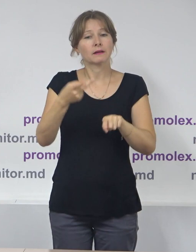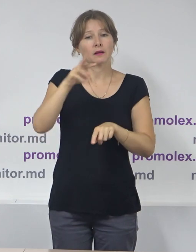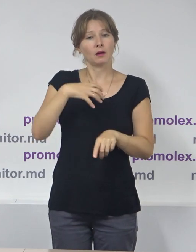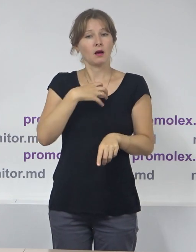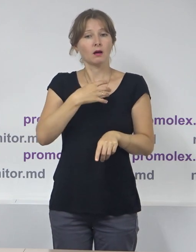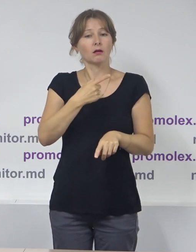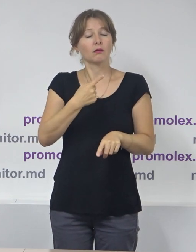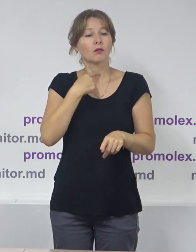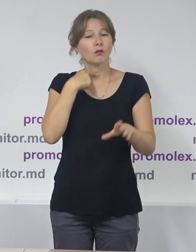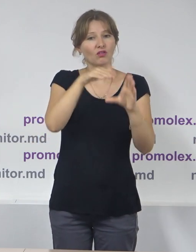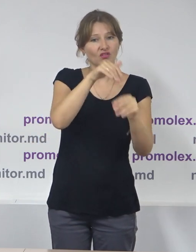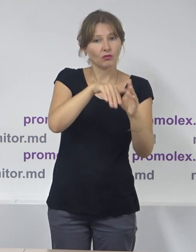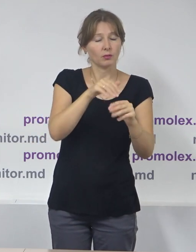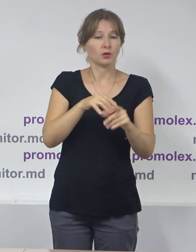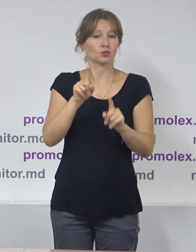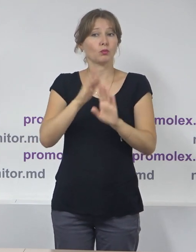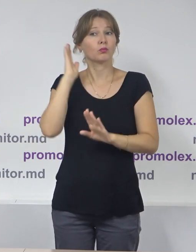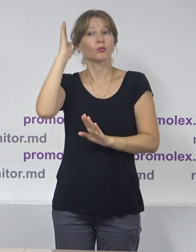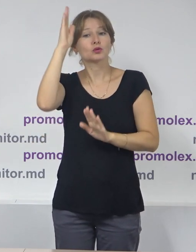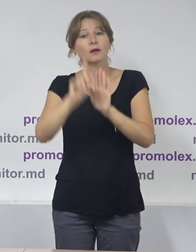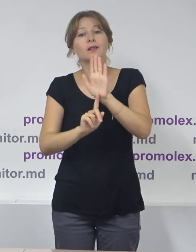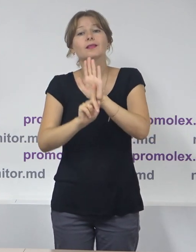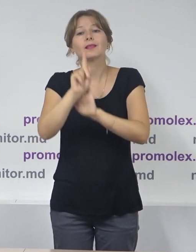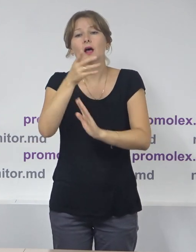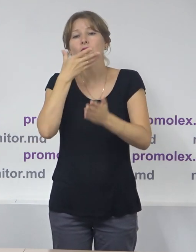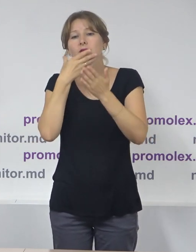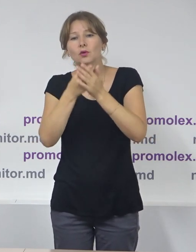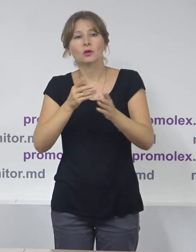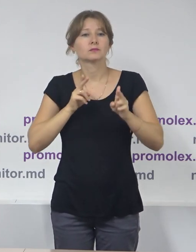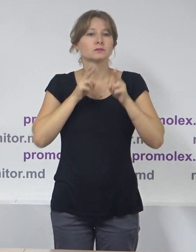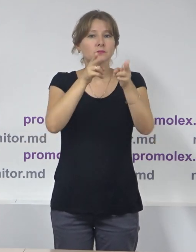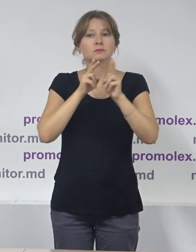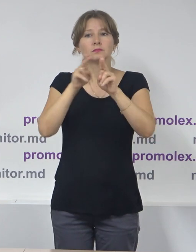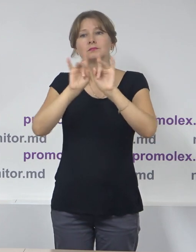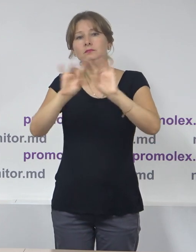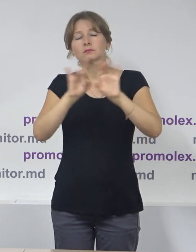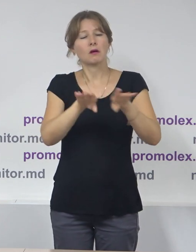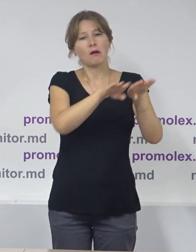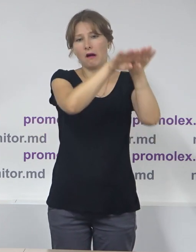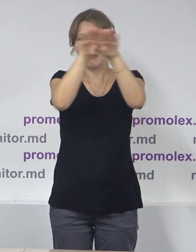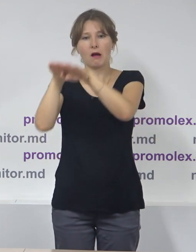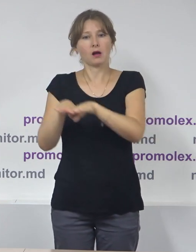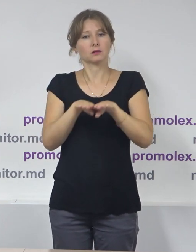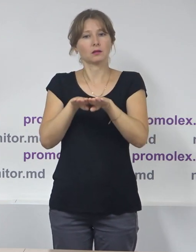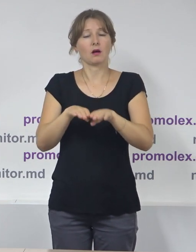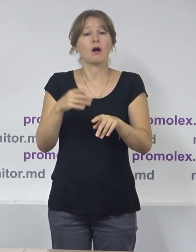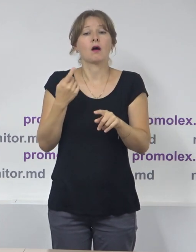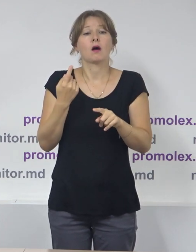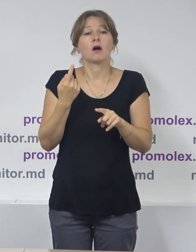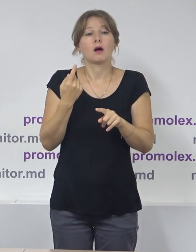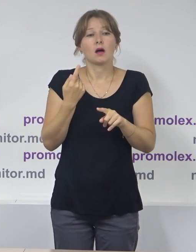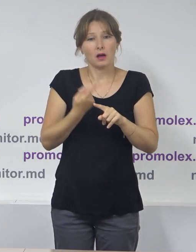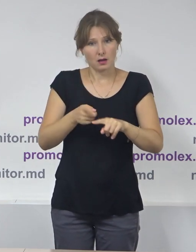electorali înregistrați urmează să înceapă și să desfășoare agitația electorală în condiții egale. Au fost